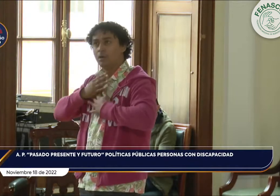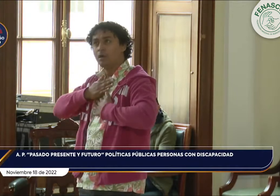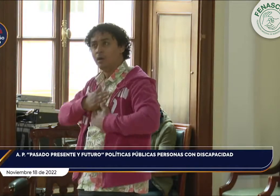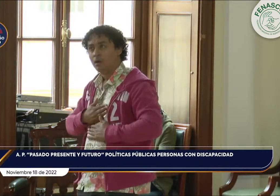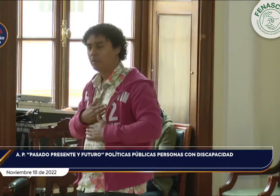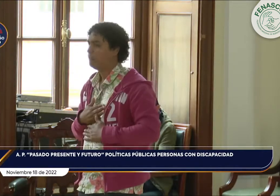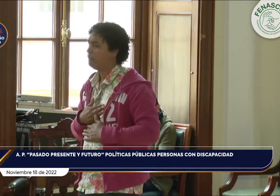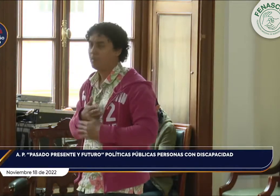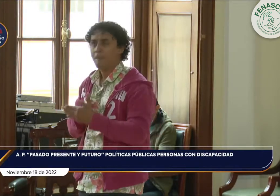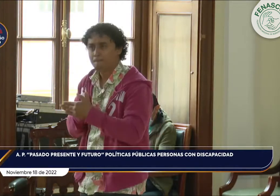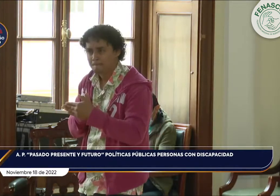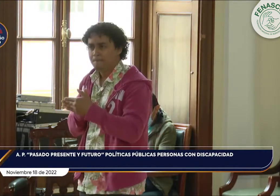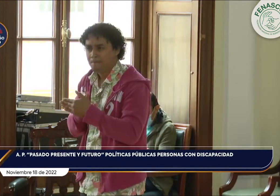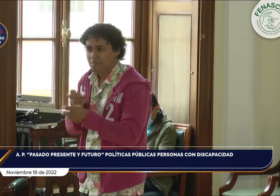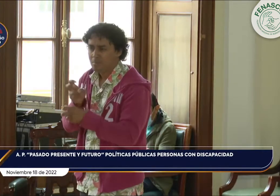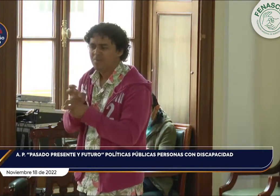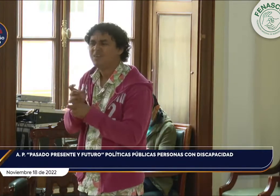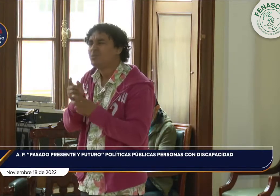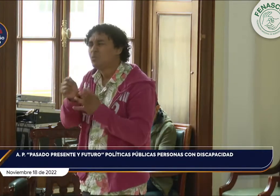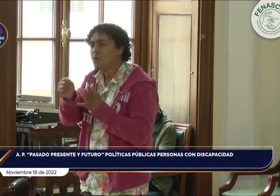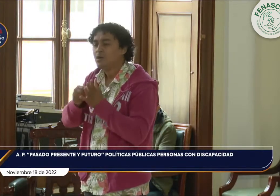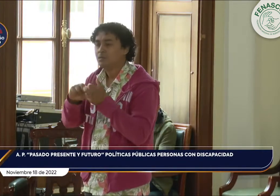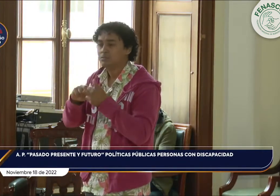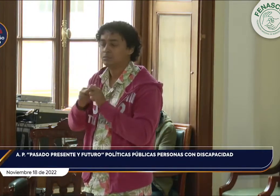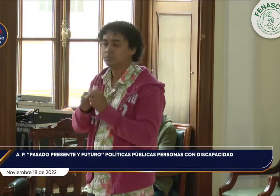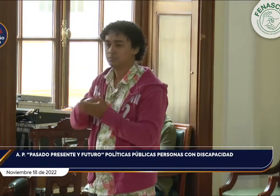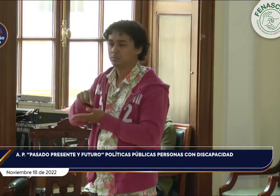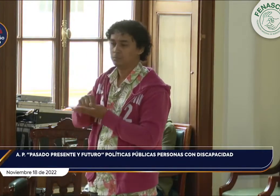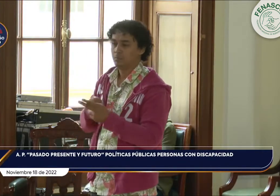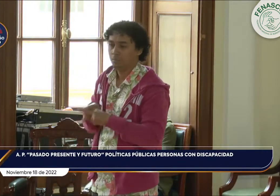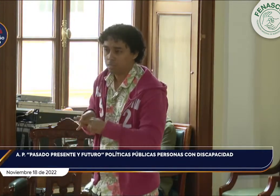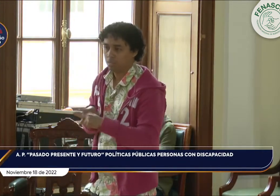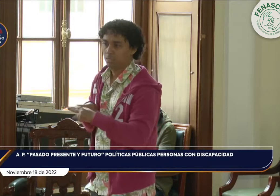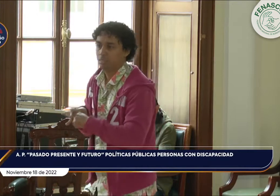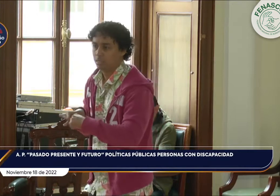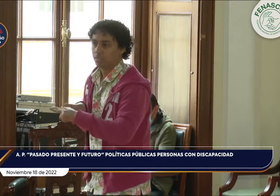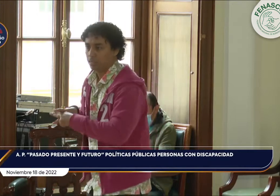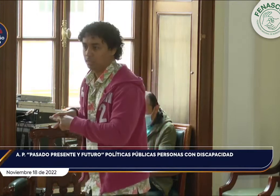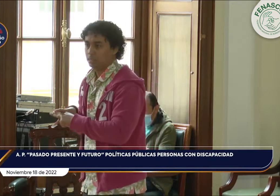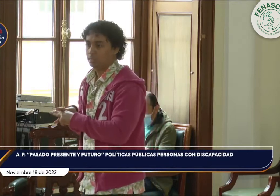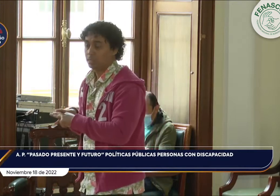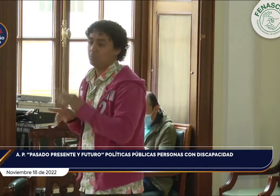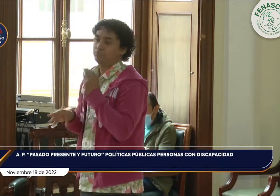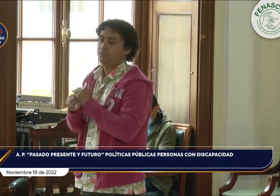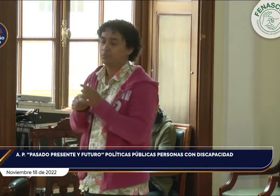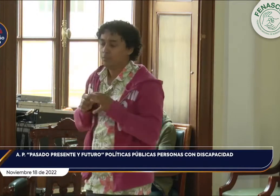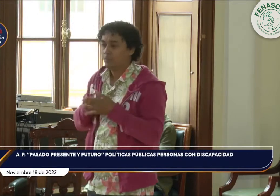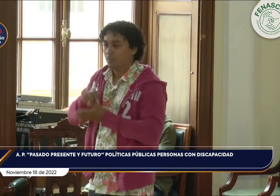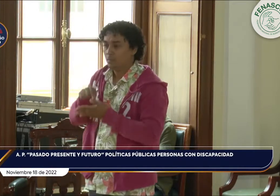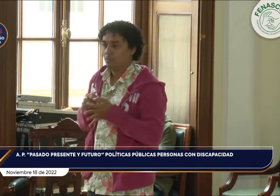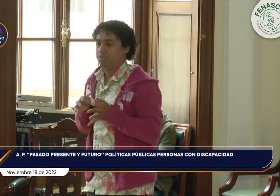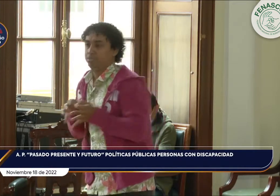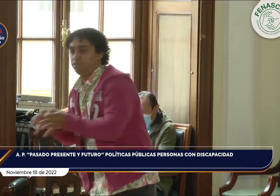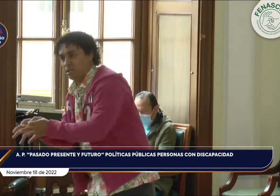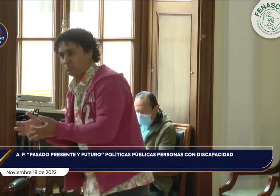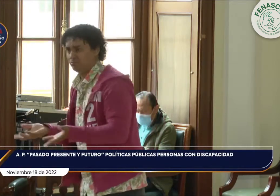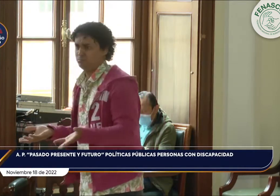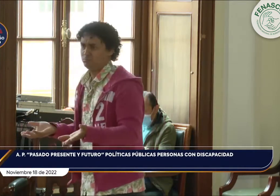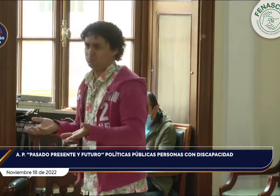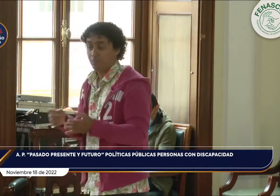sordas que tienen acceso a la educación, no tienen acceso a la educación, se encuentran bastantes barreras. Porque la contratación y el proceso de contratación